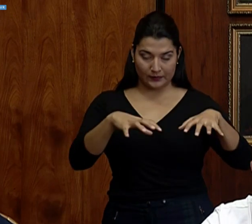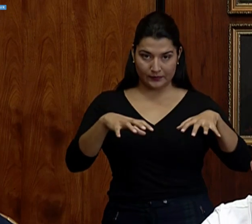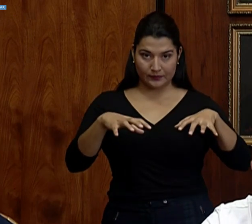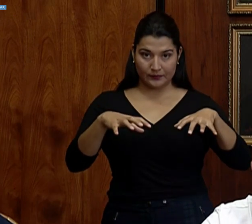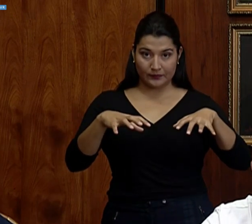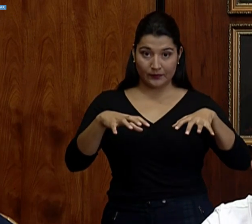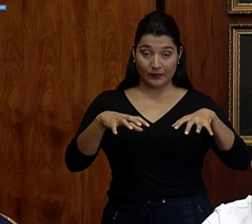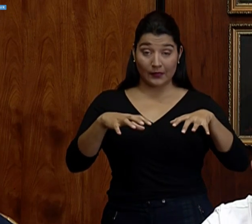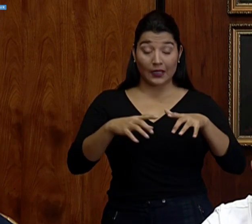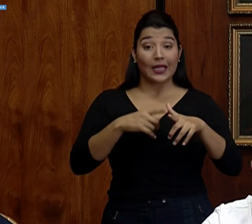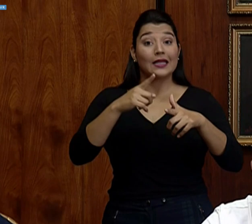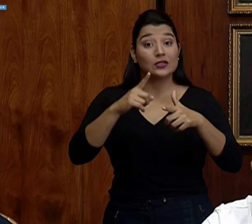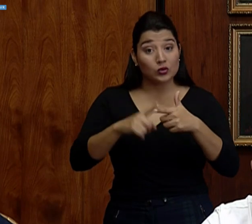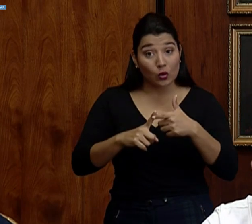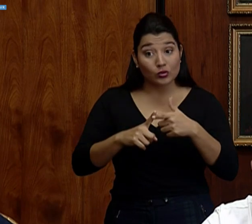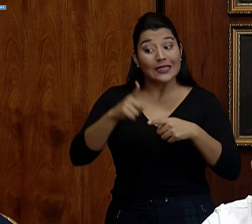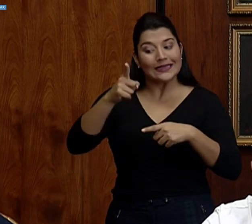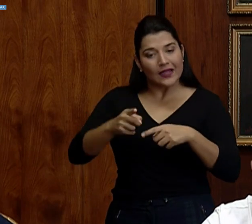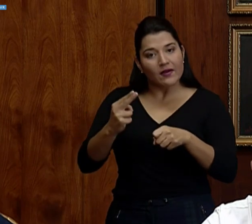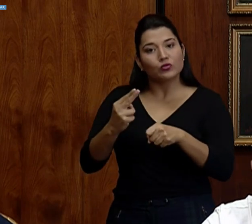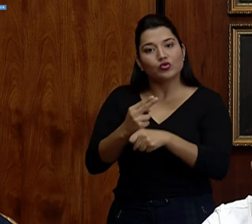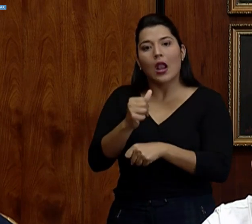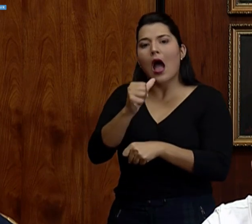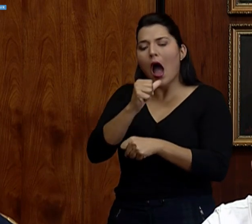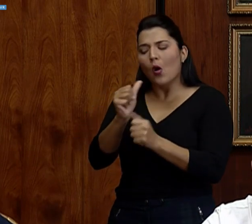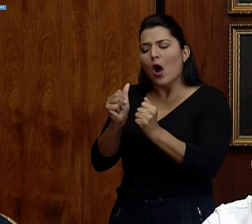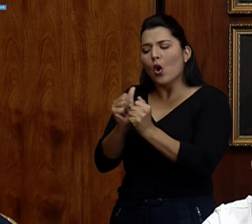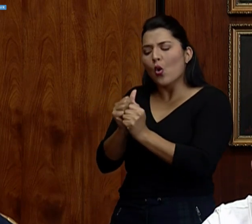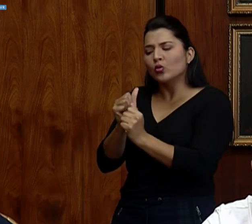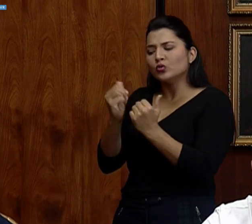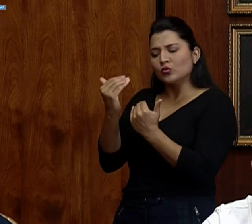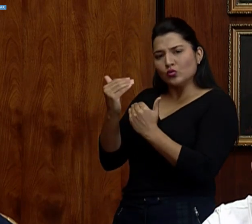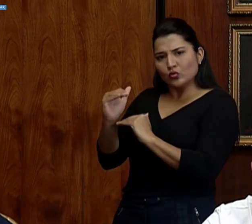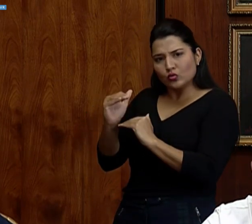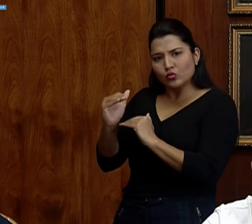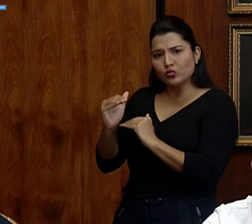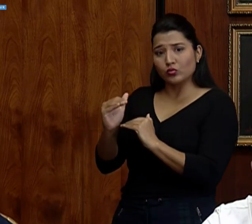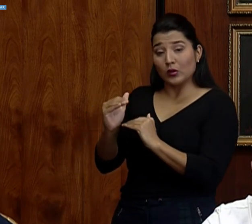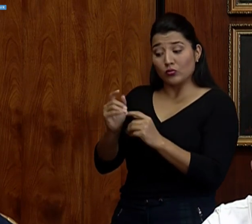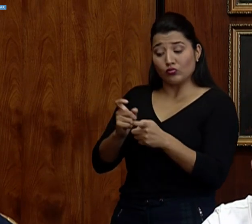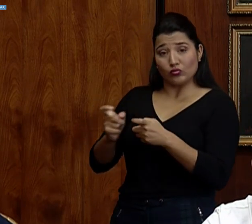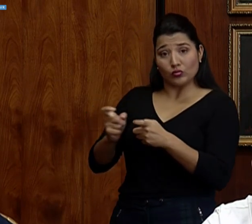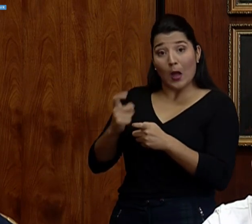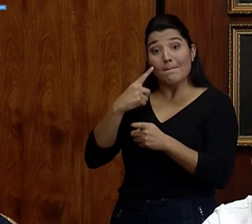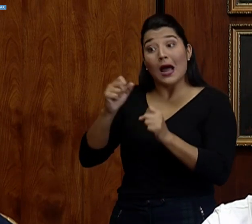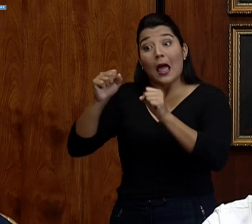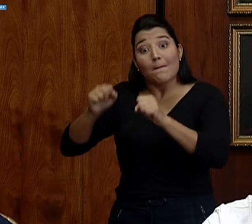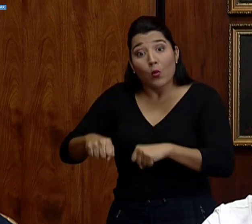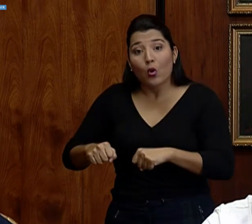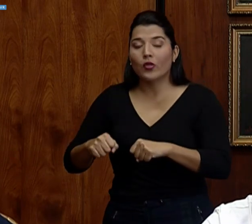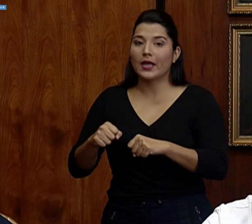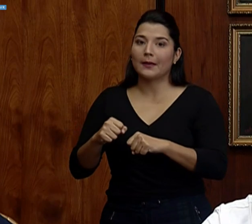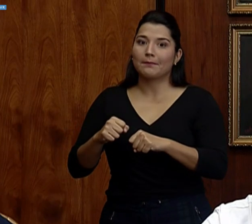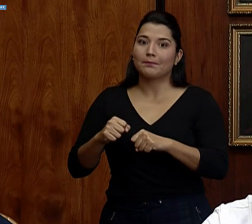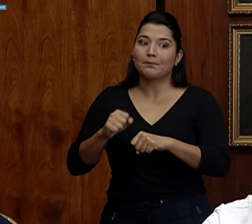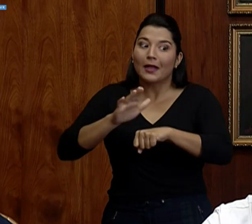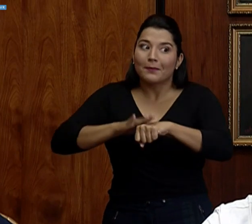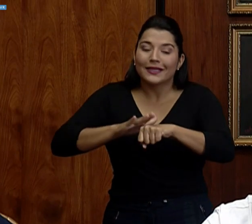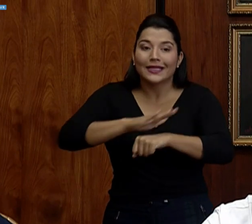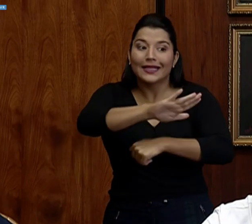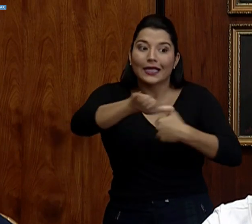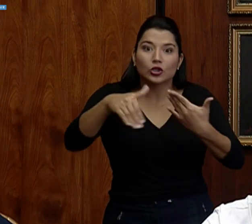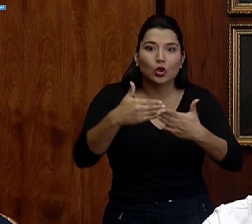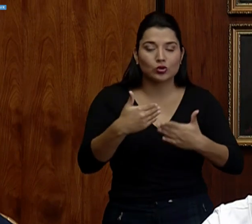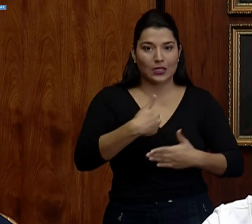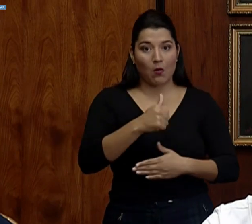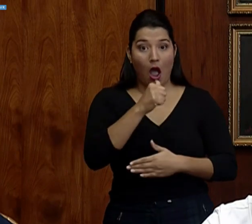y el uso racional del agua se hace sumamente necesario para poder hacer que todos podamos lavarnos las manos. Así que es un llamado